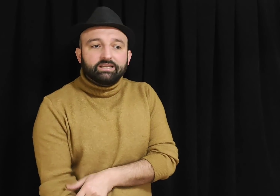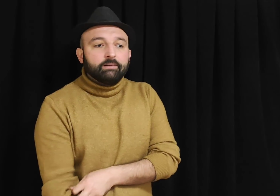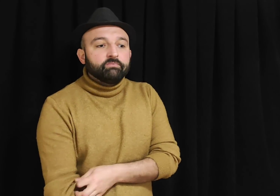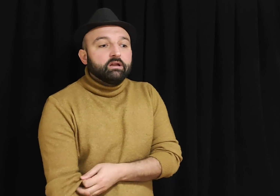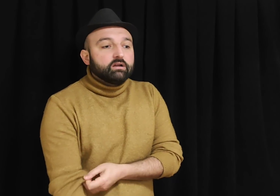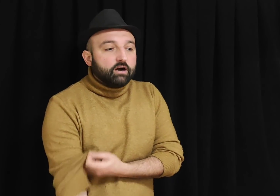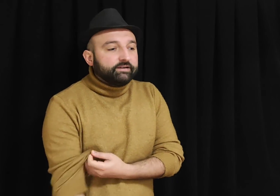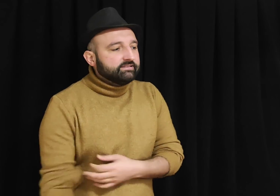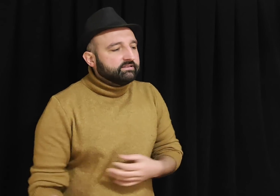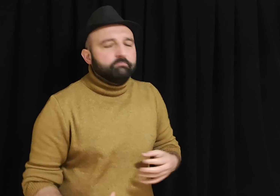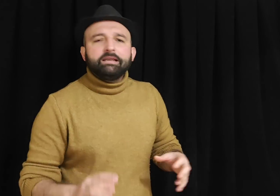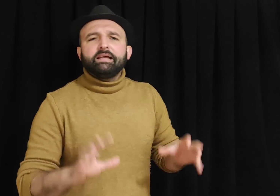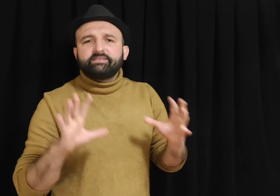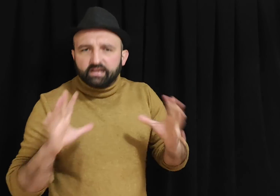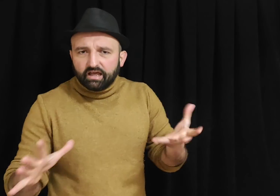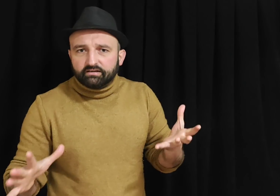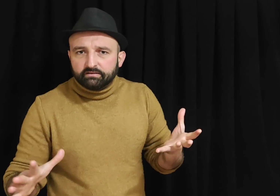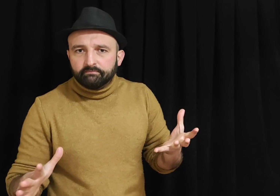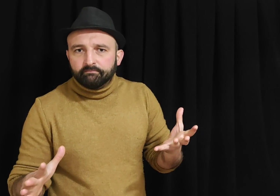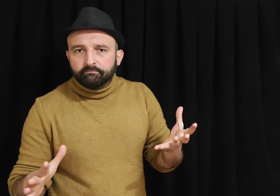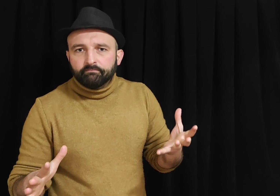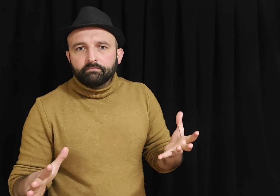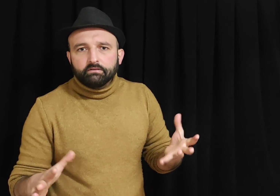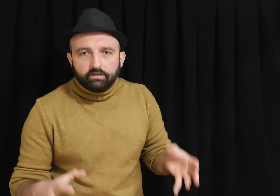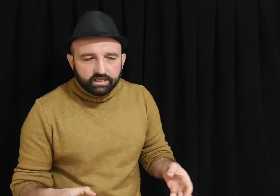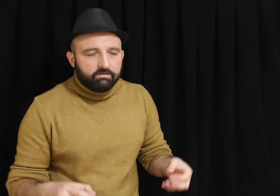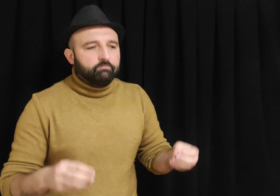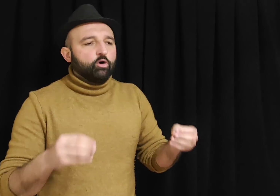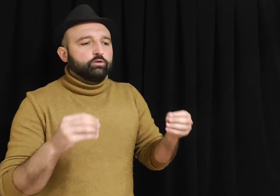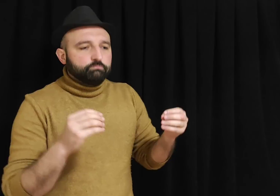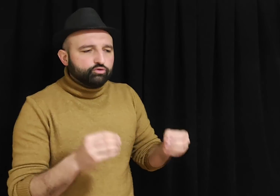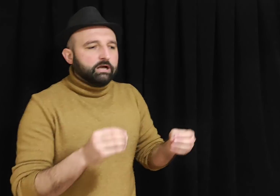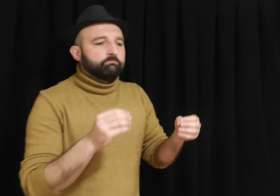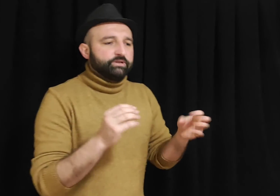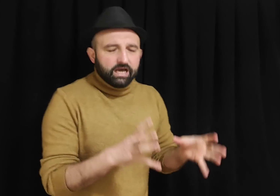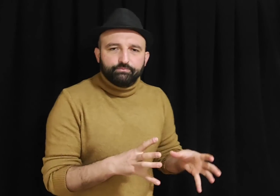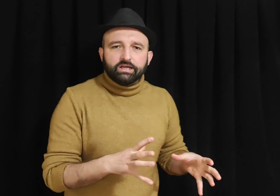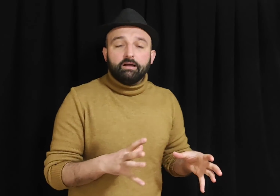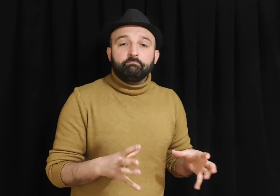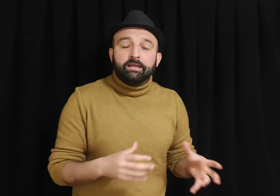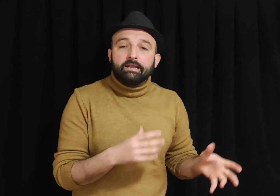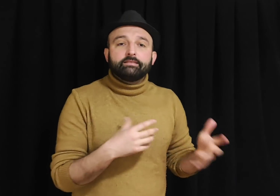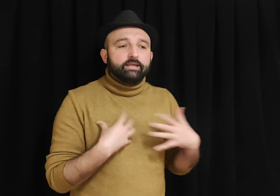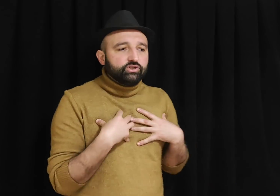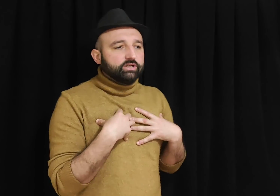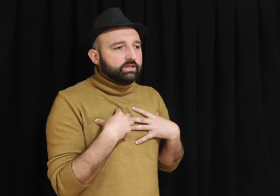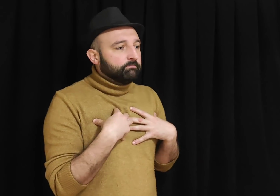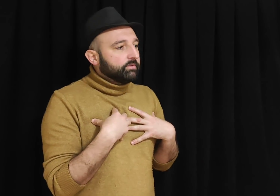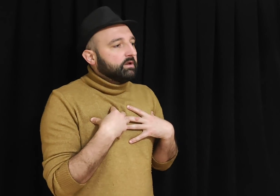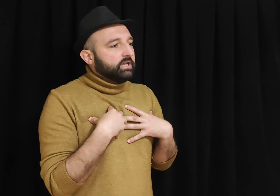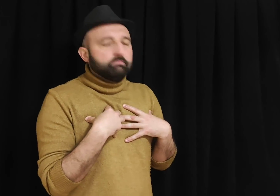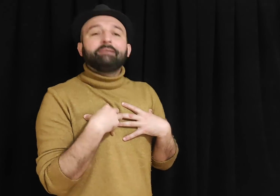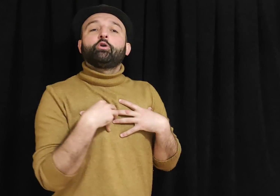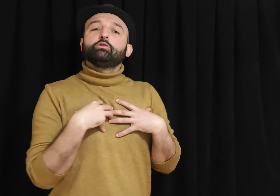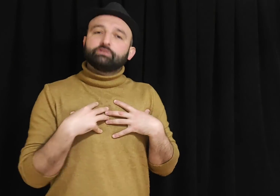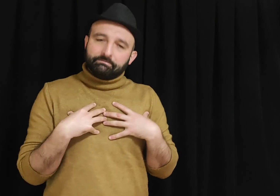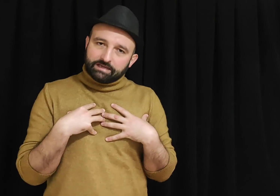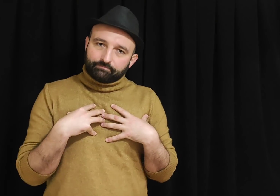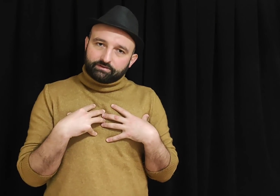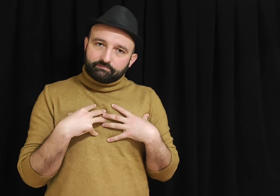da kafasında millet salak. İmamoğlu bu zammı yapsa millet diyecek ki İmamoğlu zam yaptı.